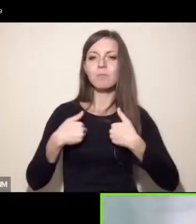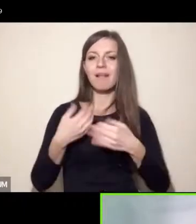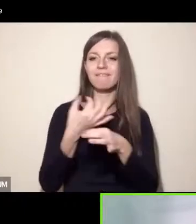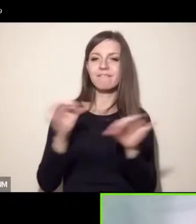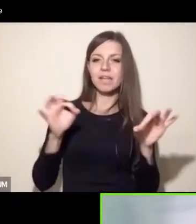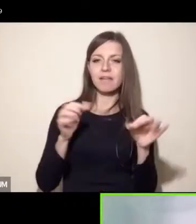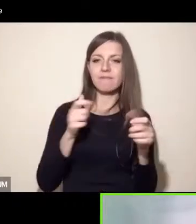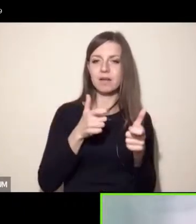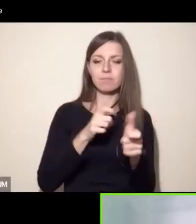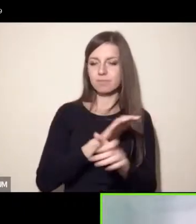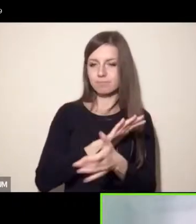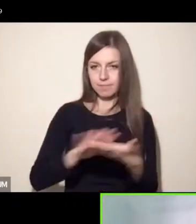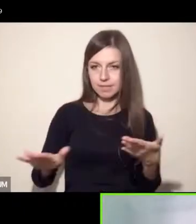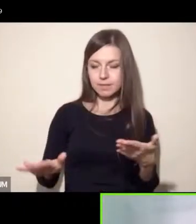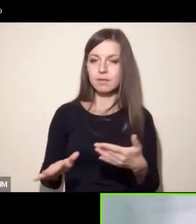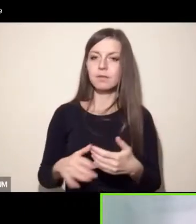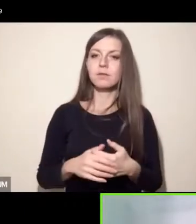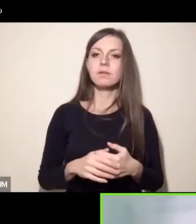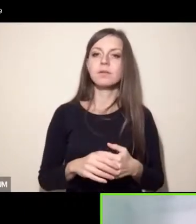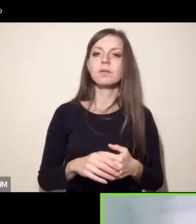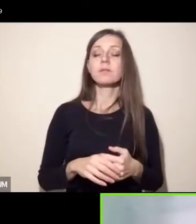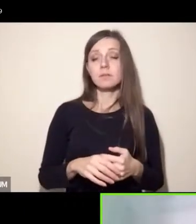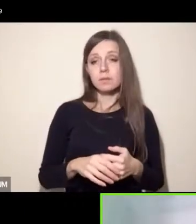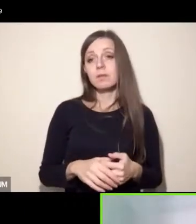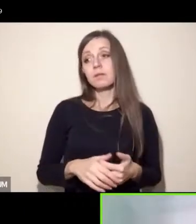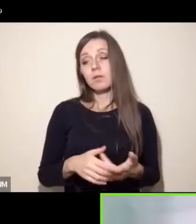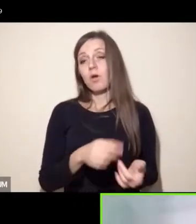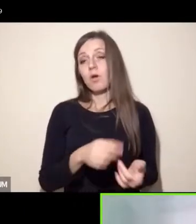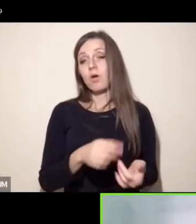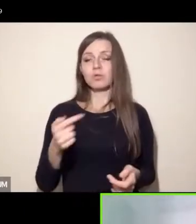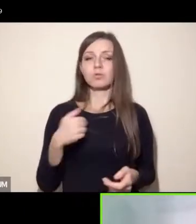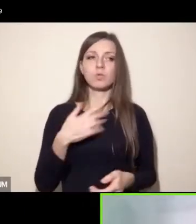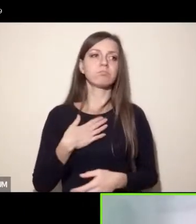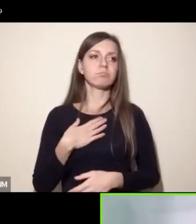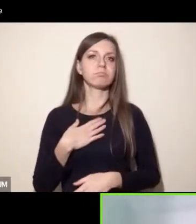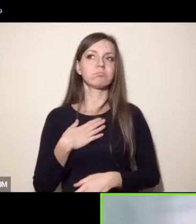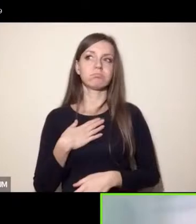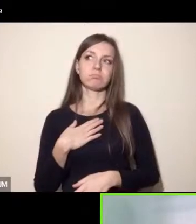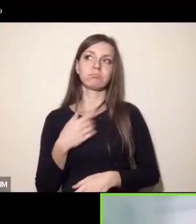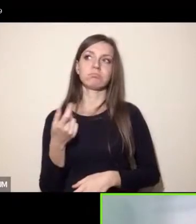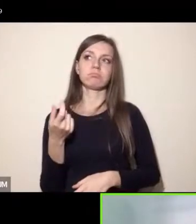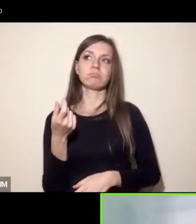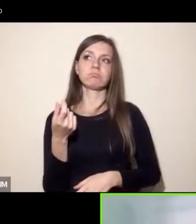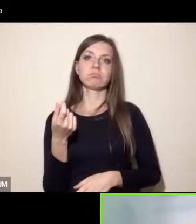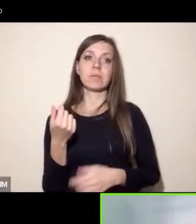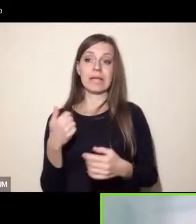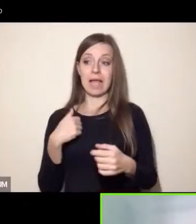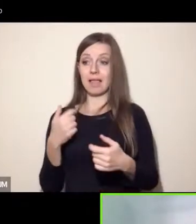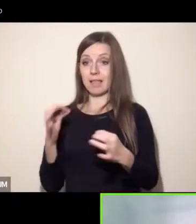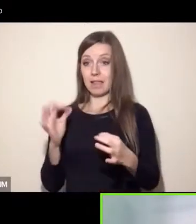powinien się mówiąc brzydko opłacać finansowo producentom roślinnego już całkowicie jedzenia